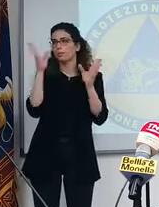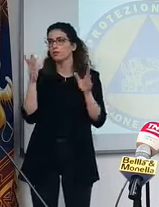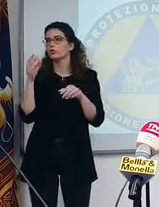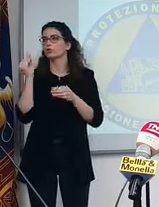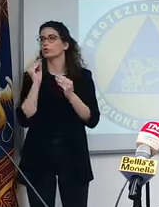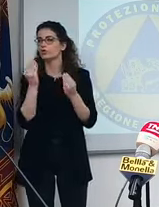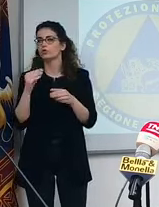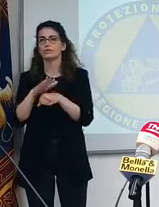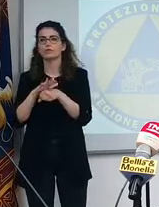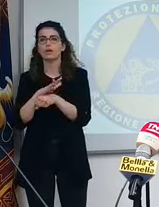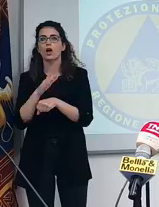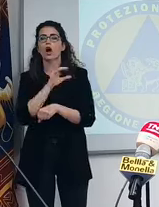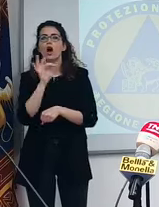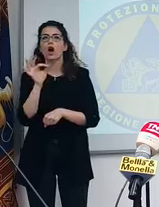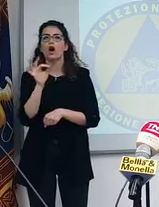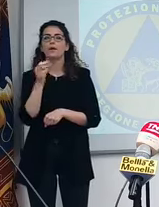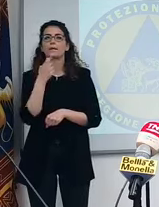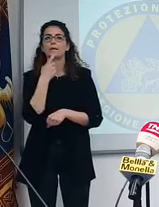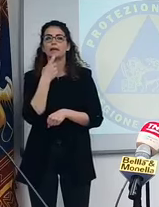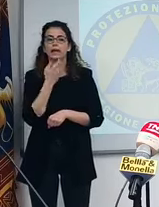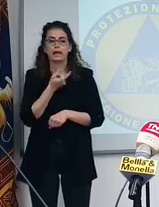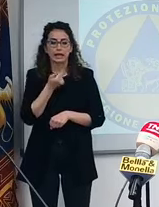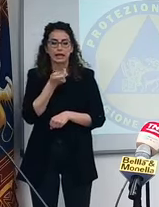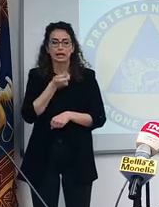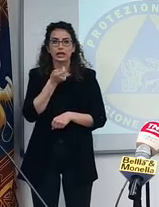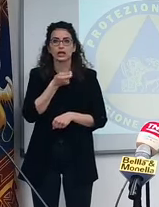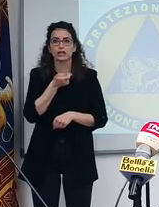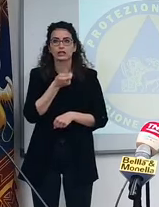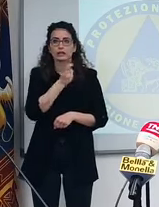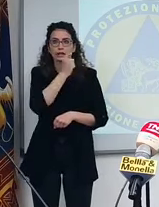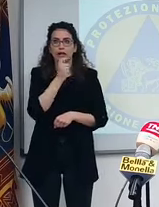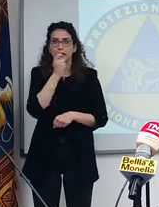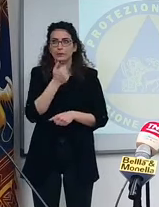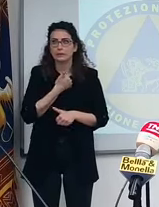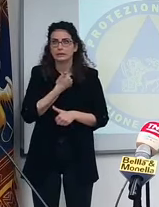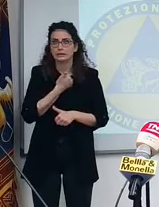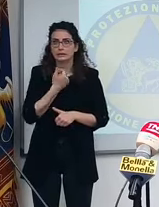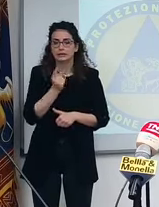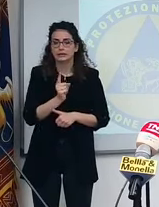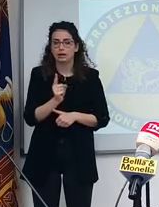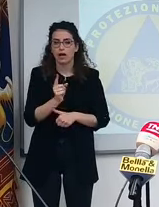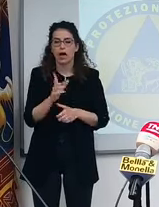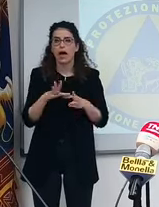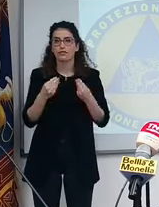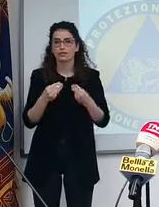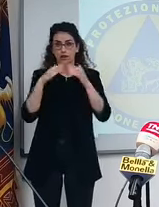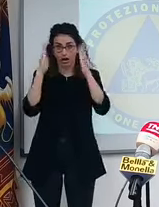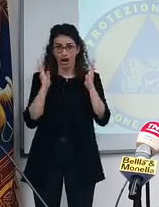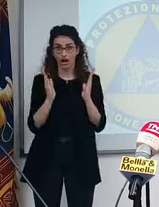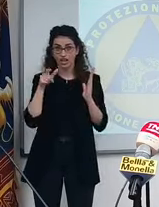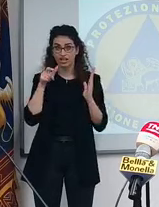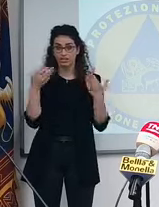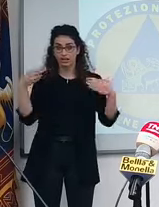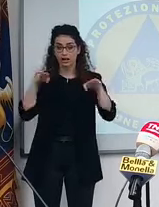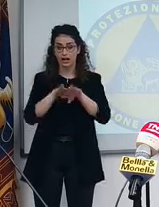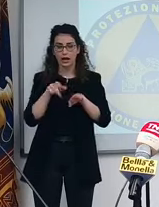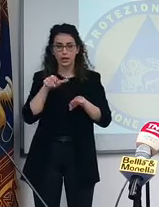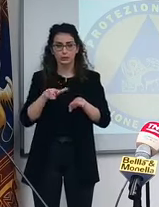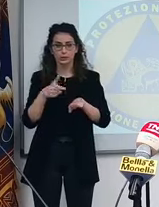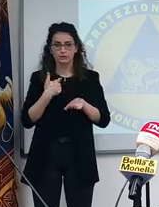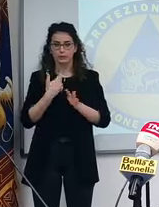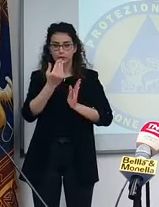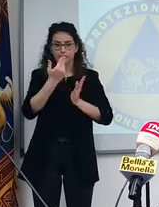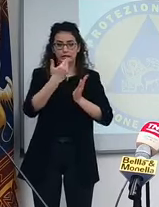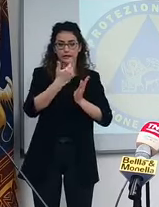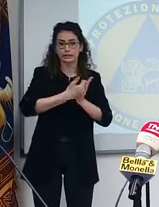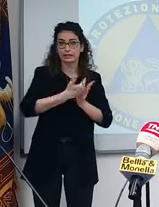famiglie o a chi comunque non ha i soldi per pagarsi anche il proprio tampone. La cosa fa? Si chiude in casa perché non ha la possibilità di certificare la